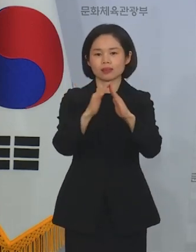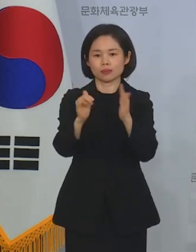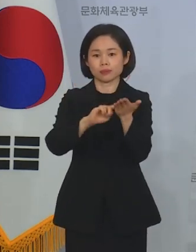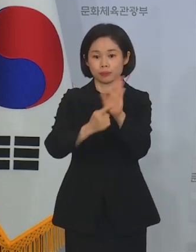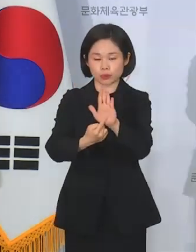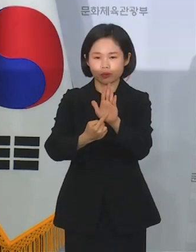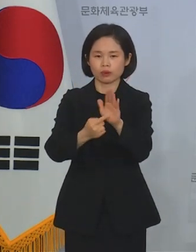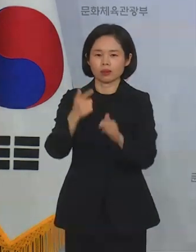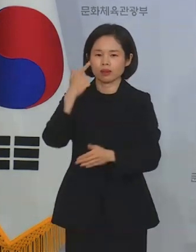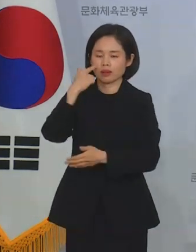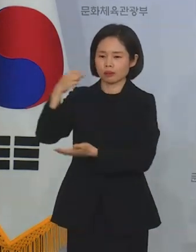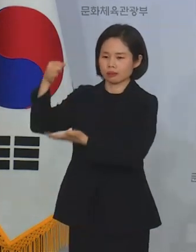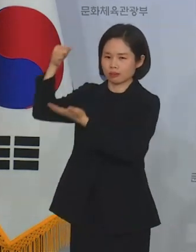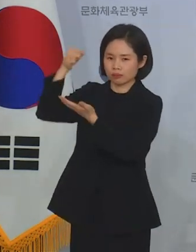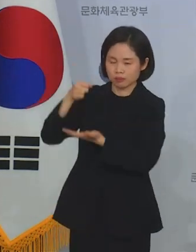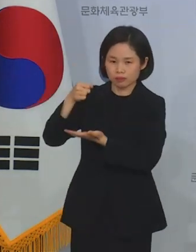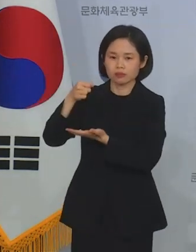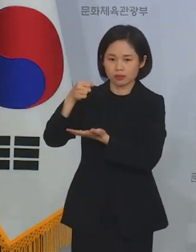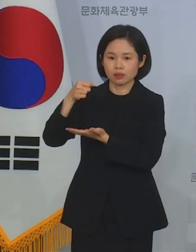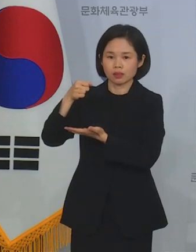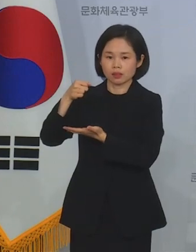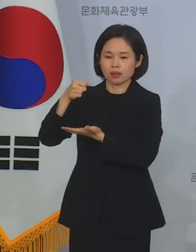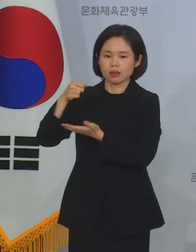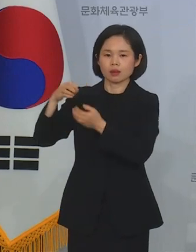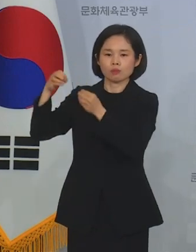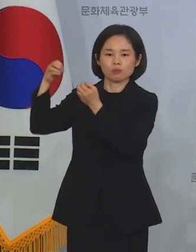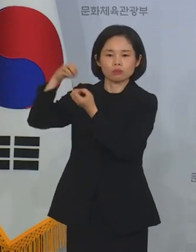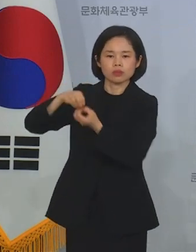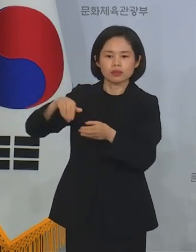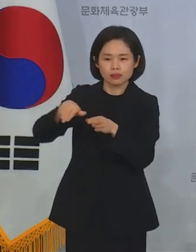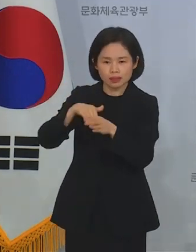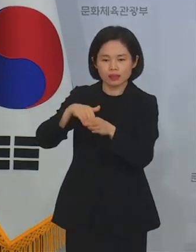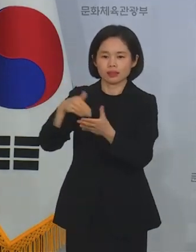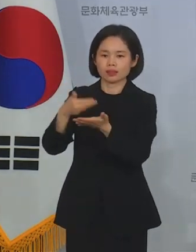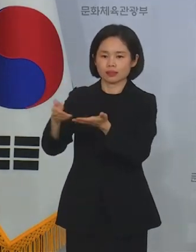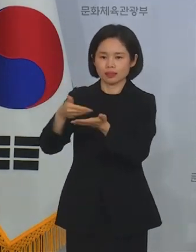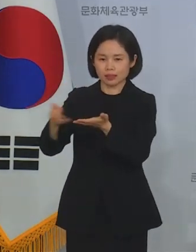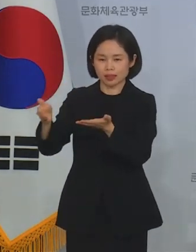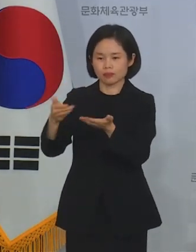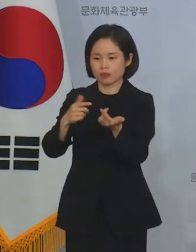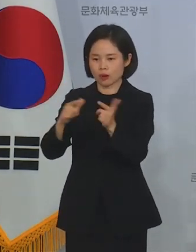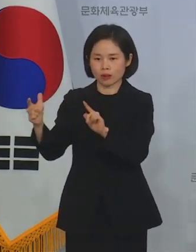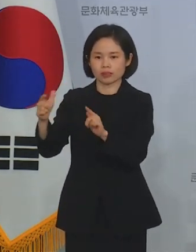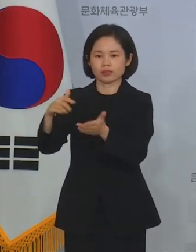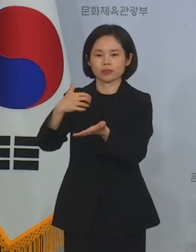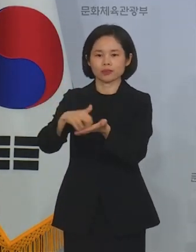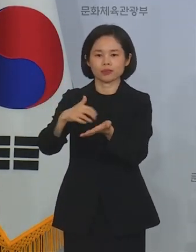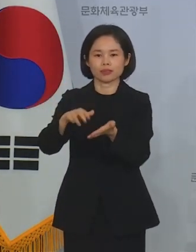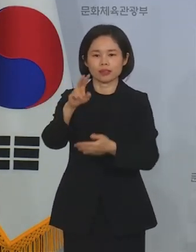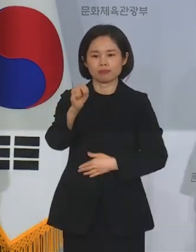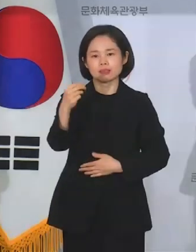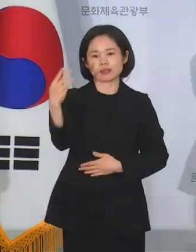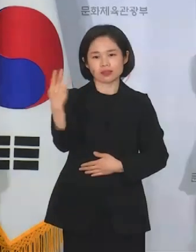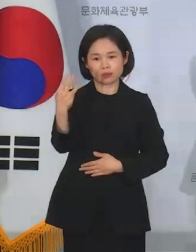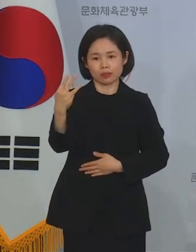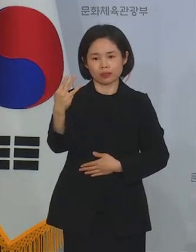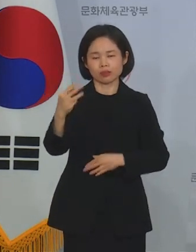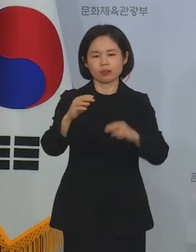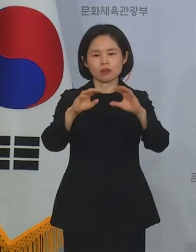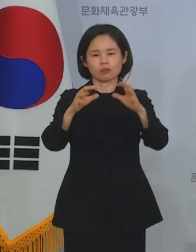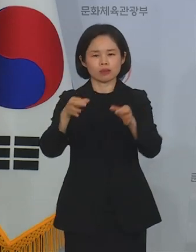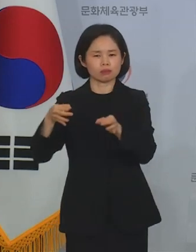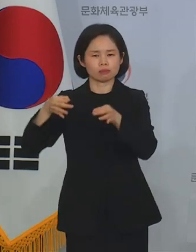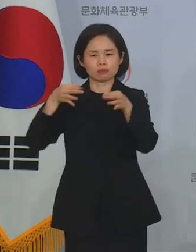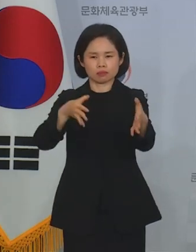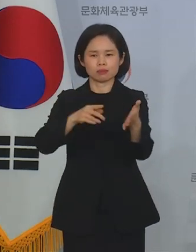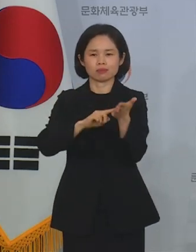측에서는 유산 상속 관련 보도자료를 통해 총 2만 3천여 점의 문화재 및 미술품을 국가에